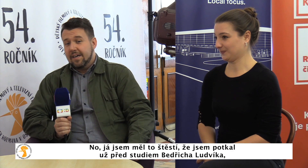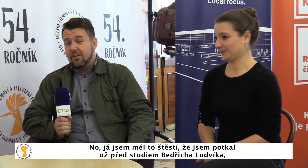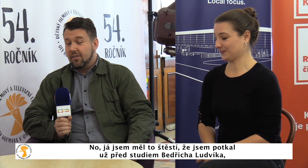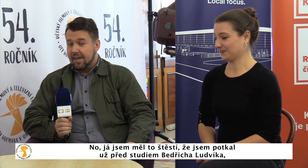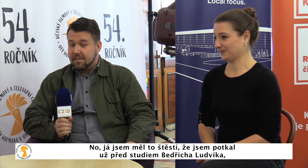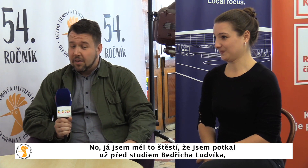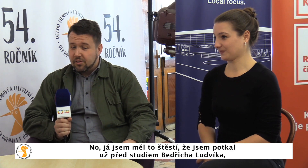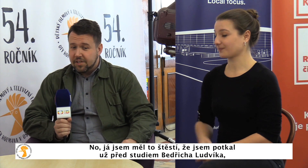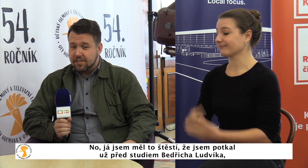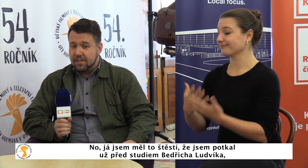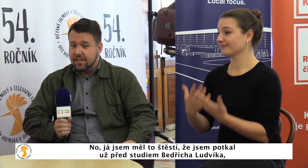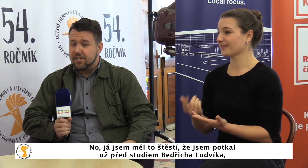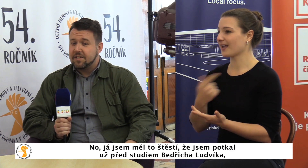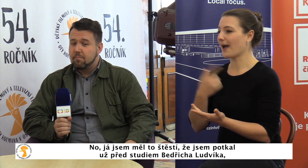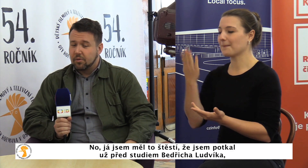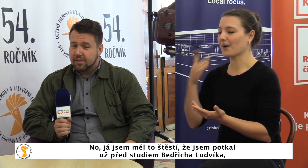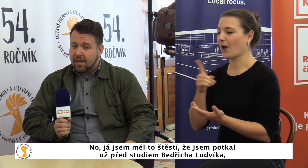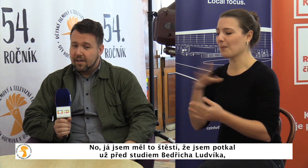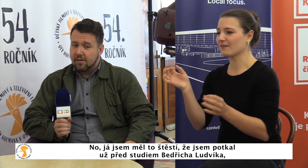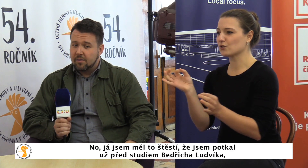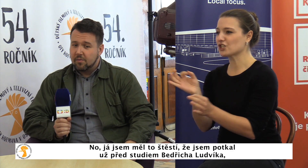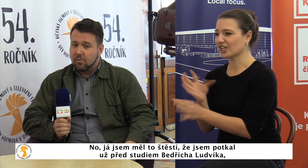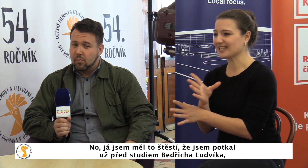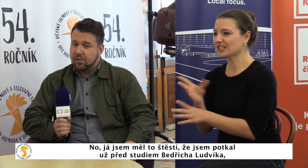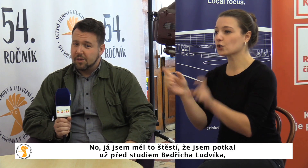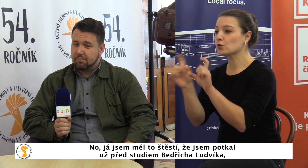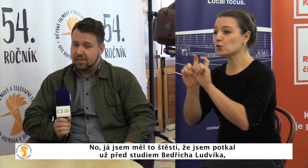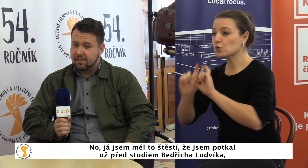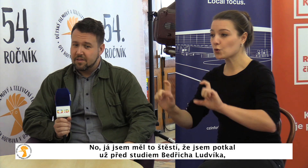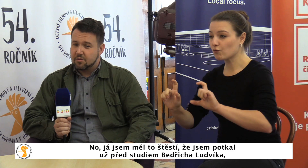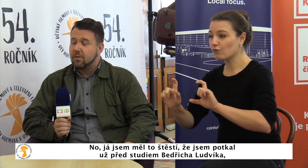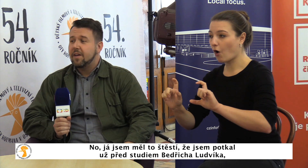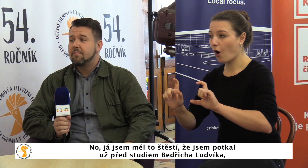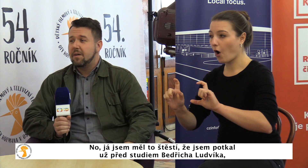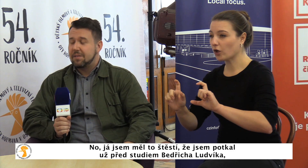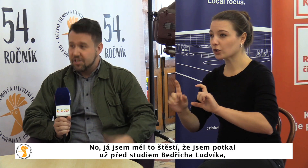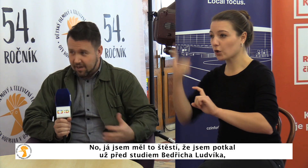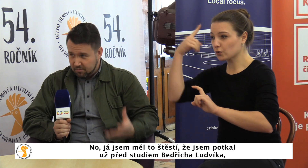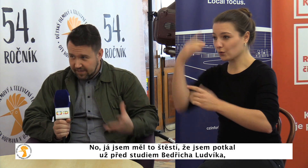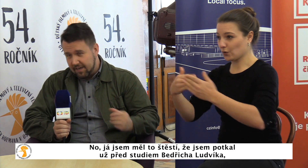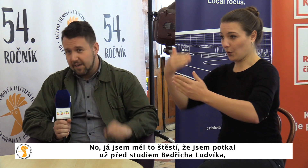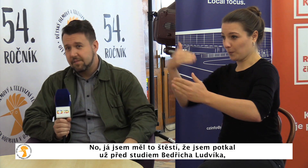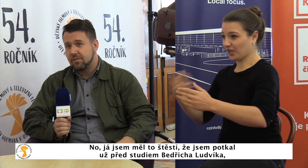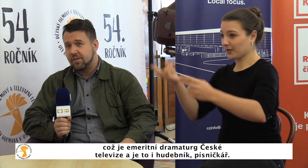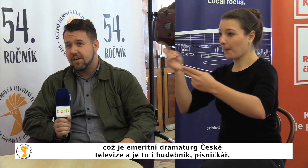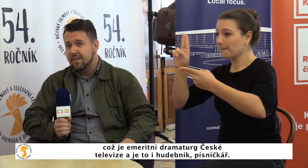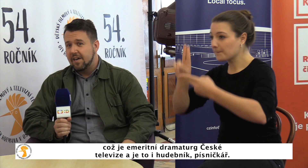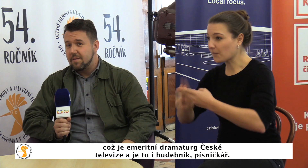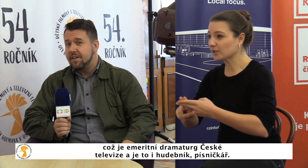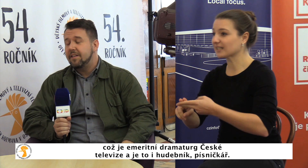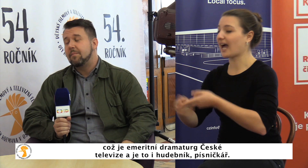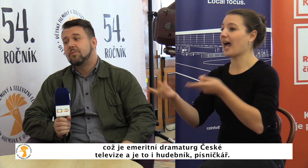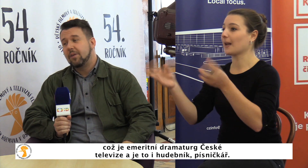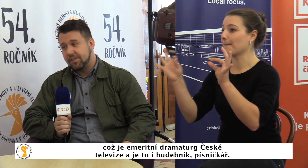No, já jsem měl to štěstí, že jsem potkal už před studiem Bedřicha Ludvíka, což je